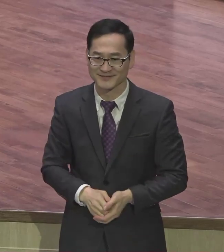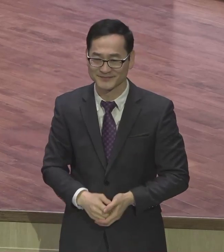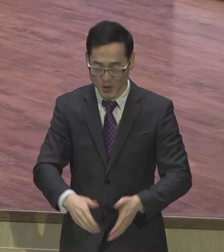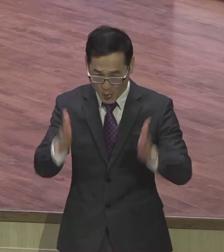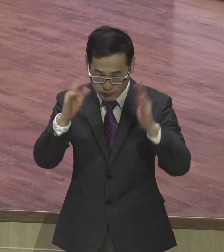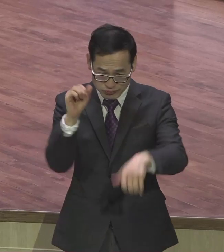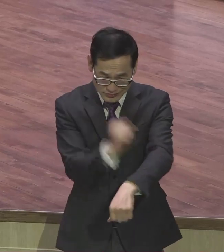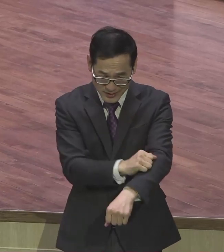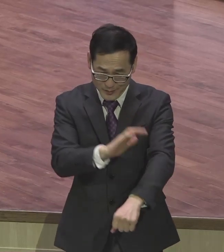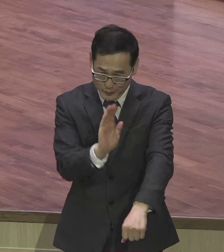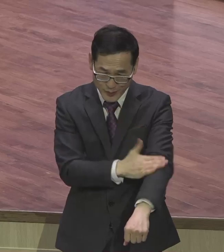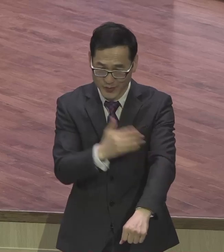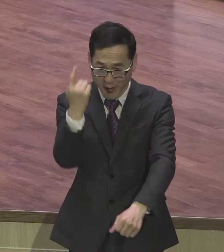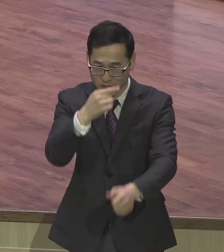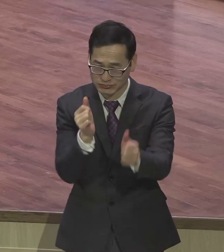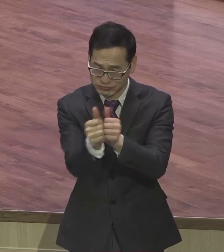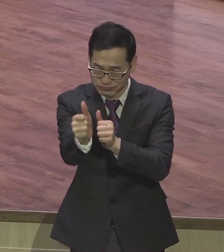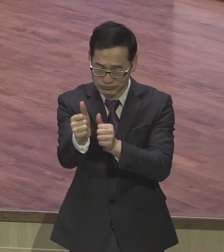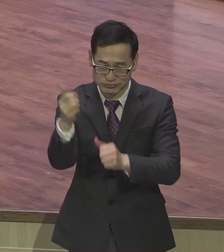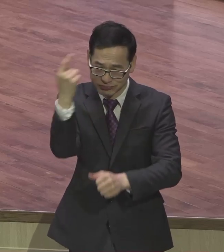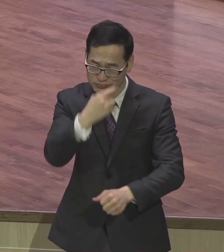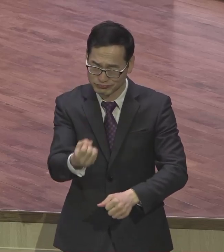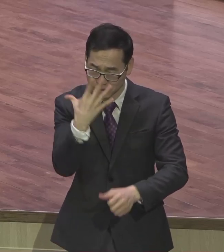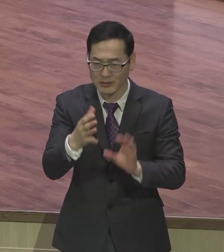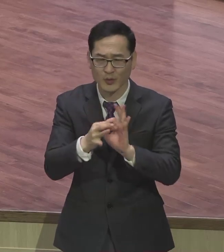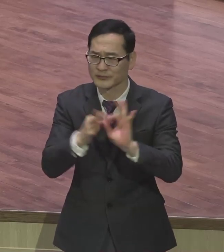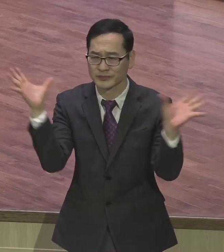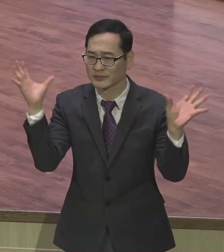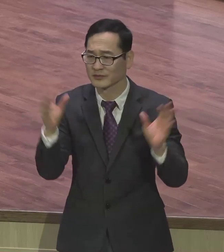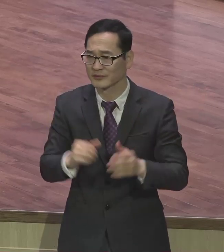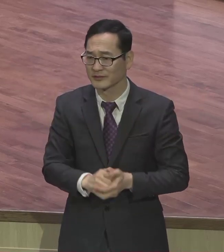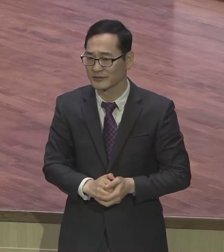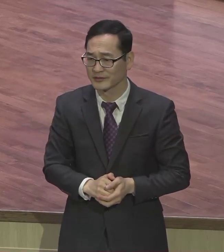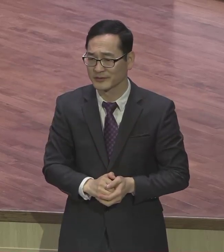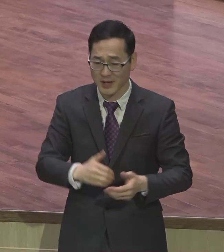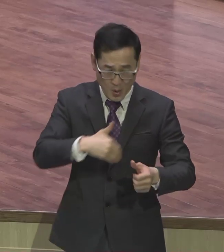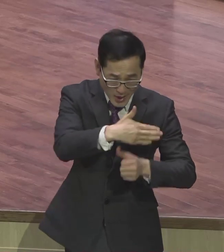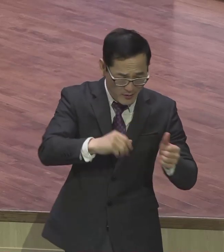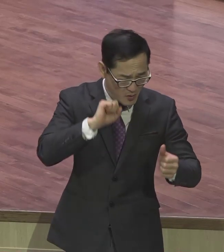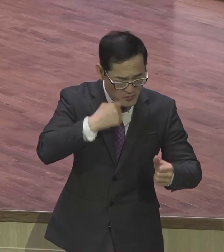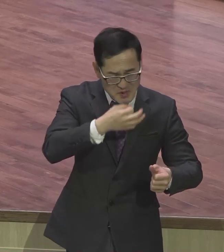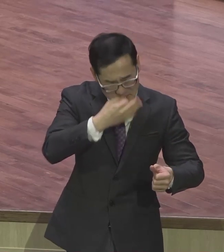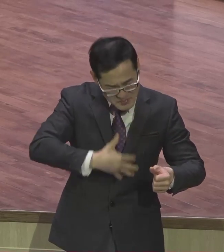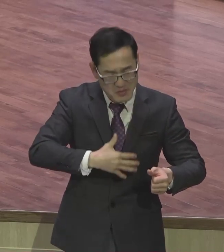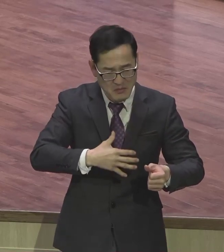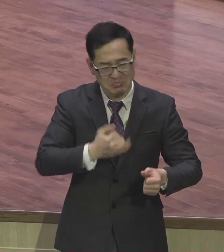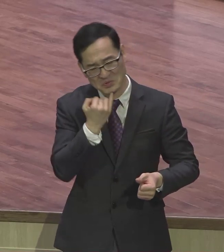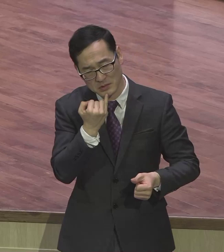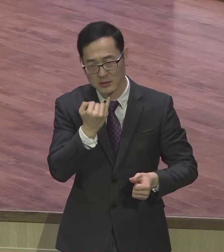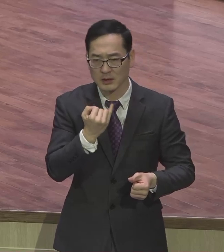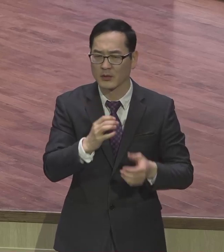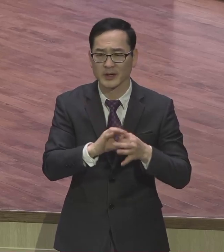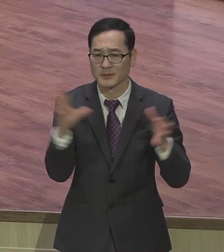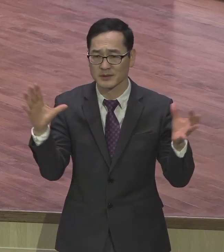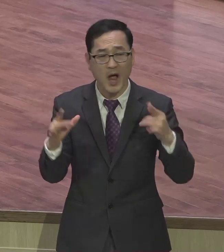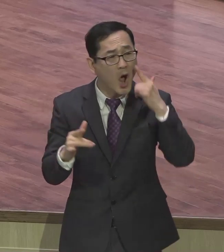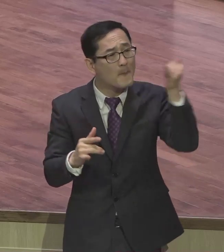못한다 잘생겼다 못생겼다가 중요한 게 아니에요 환경이 좋다 안좋다가 중요한 것이 아니에요 아빠 엄마가 싸우는 게 중요한 게 아니에요